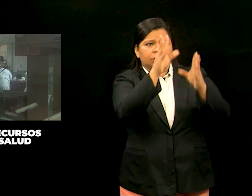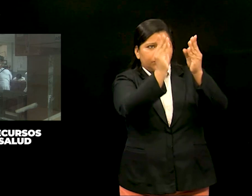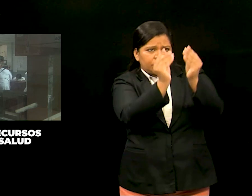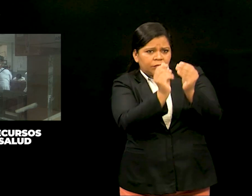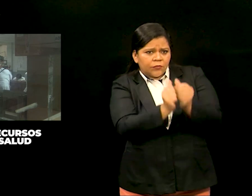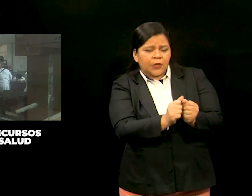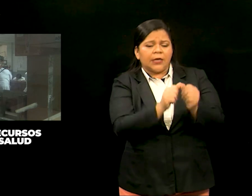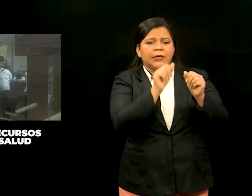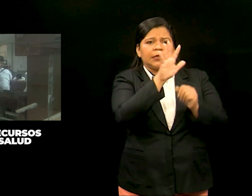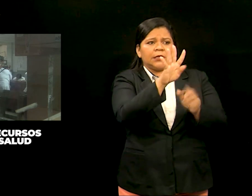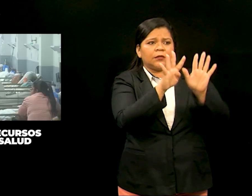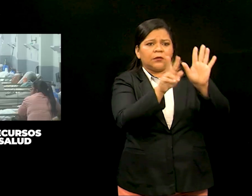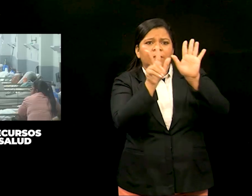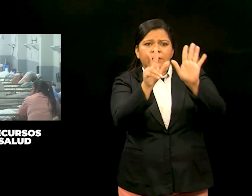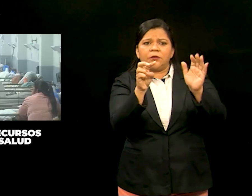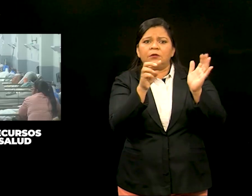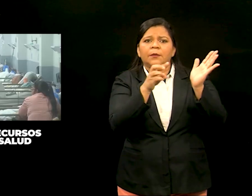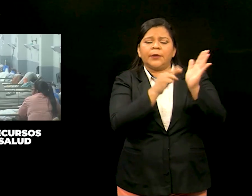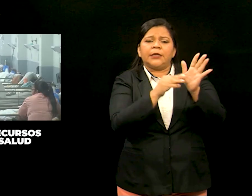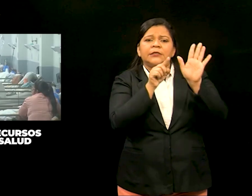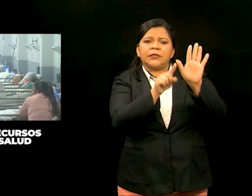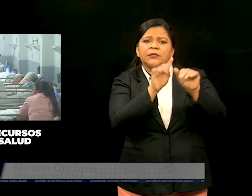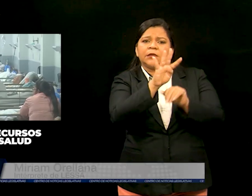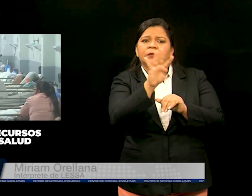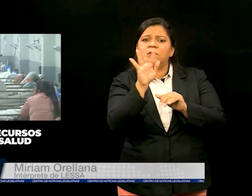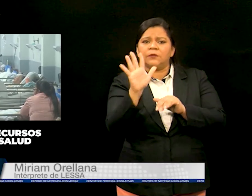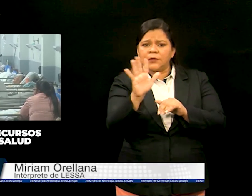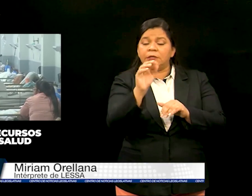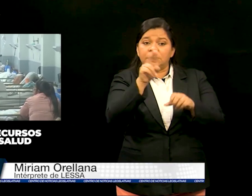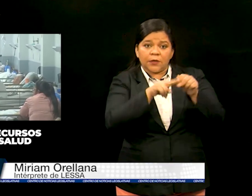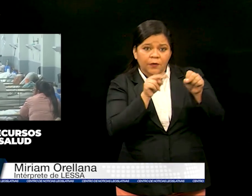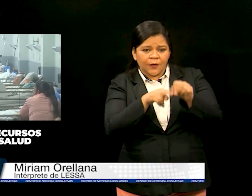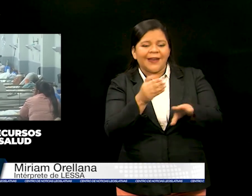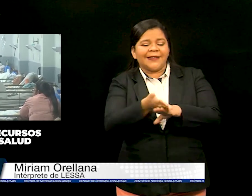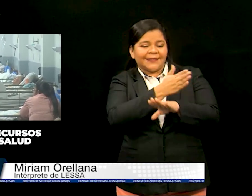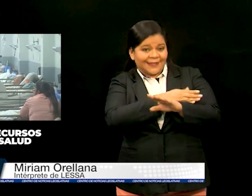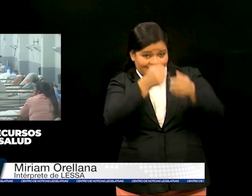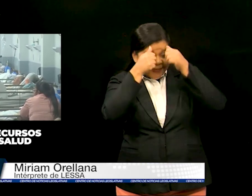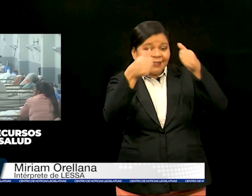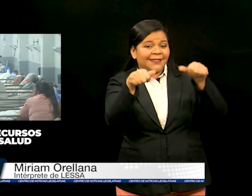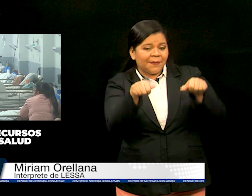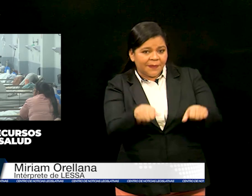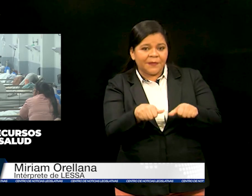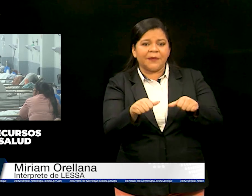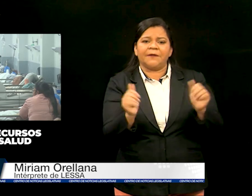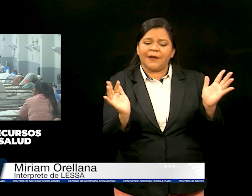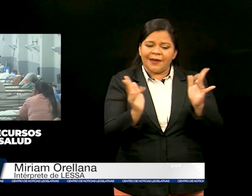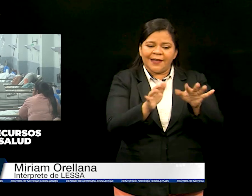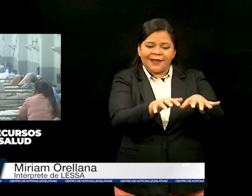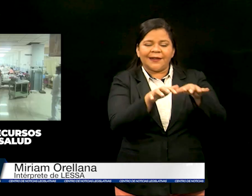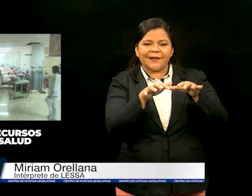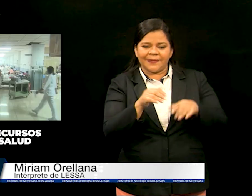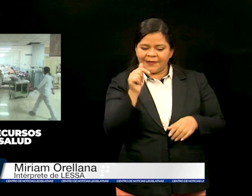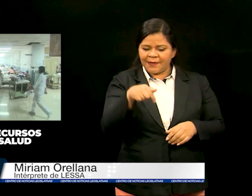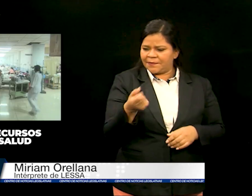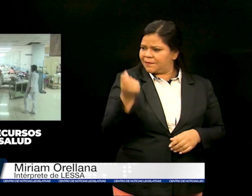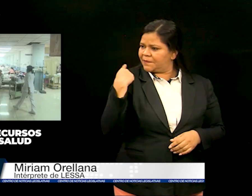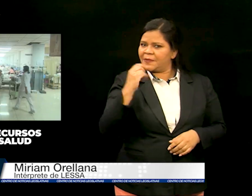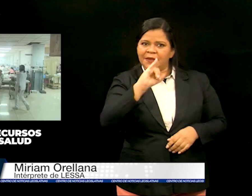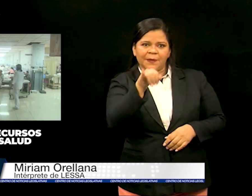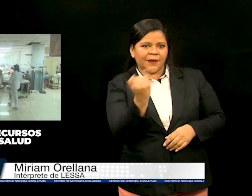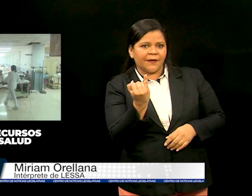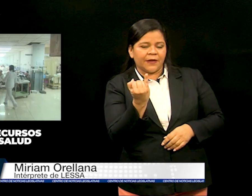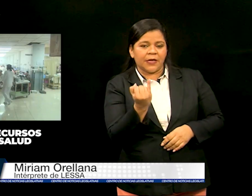.645 dólares al ramo de salud fue avalada por los diputados durante la sesión plenaria de este jueves.